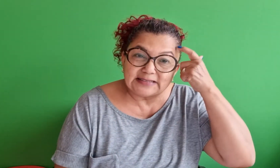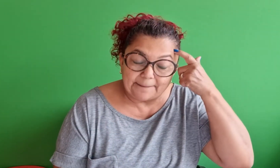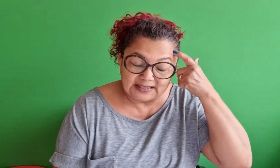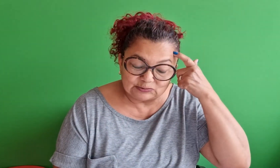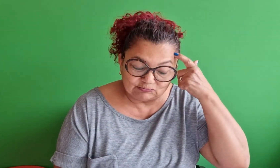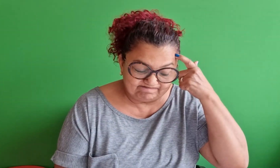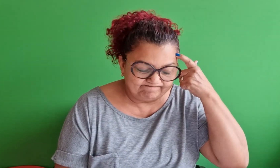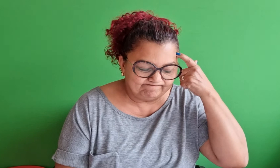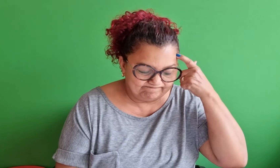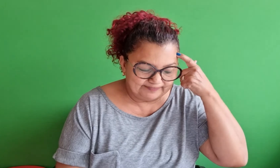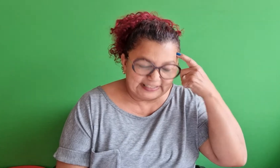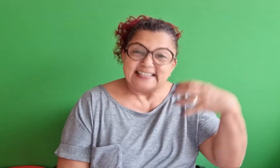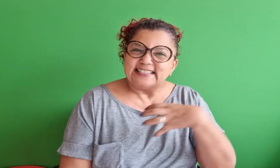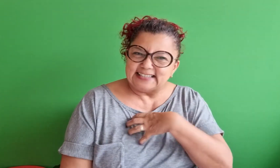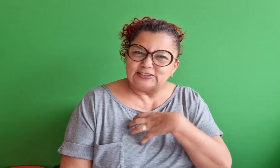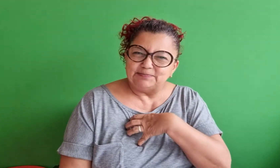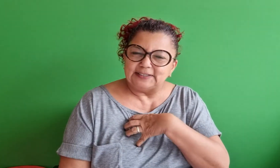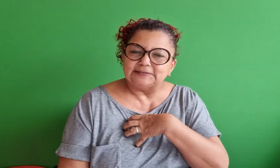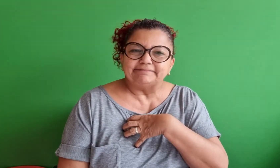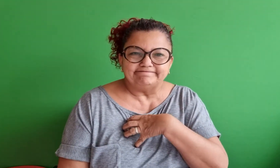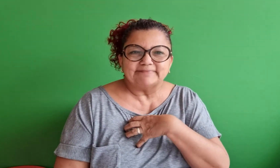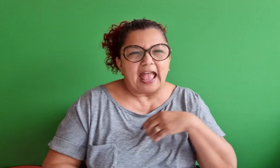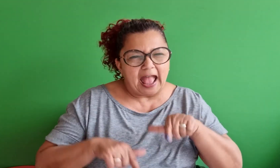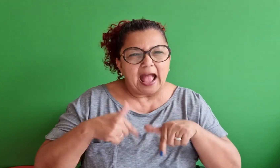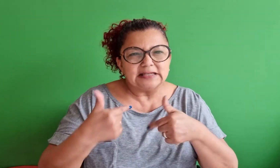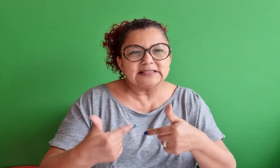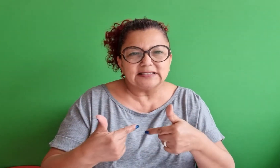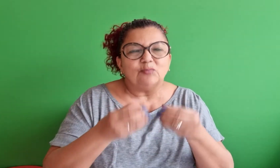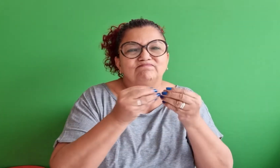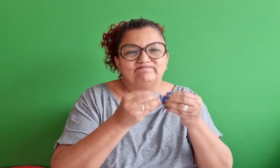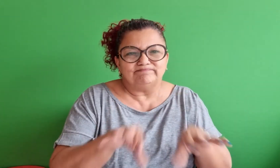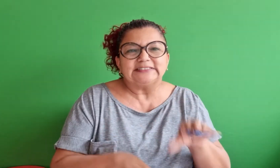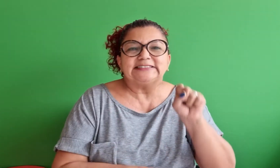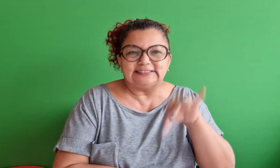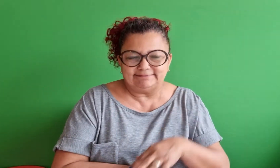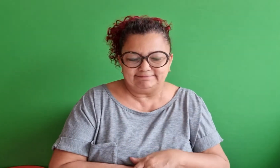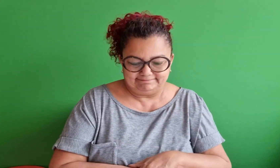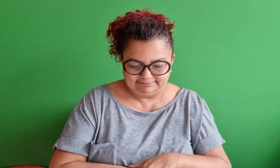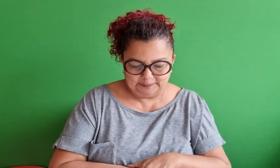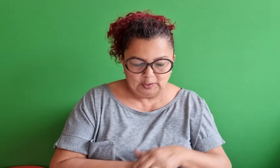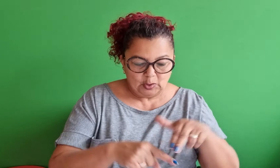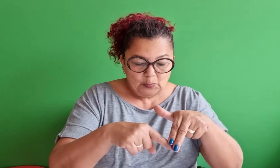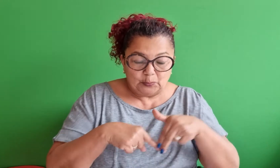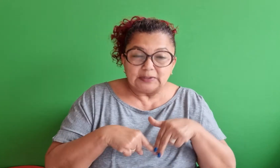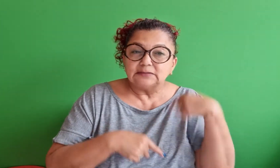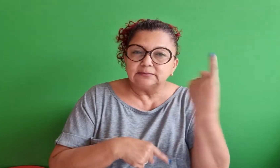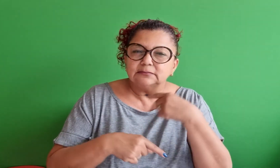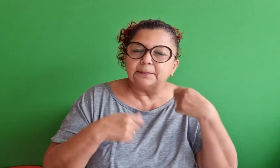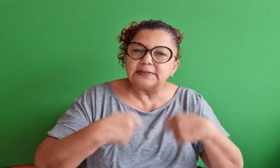se é prejudicial os nossos pensamentos, sentimentos e ações. por isso